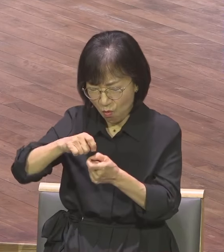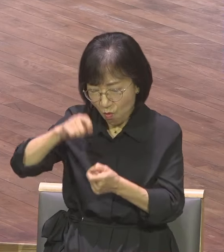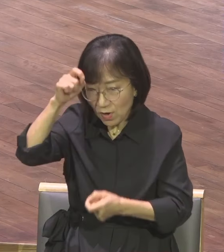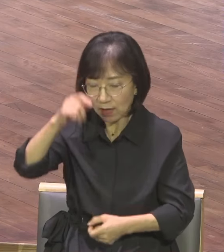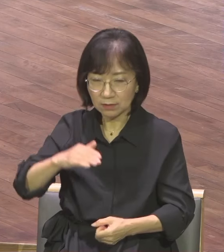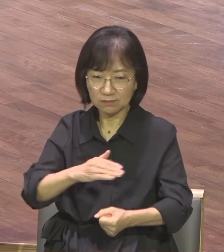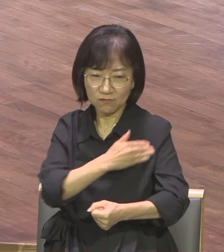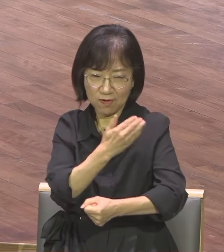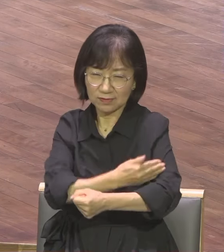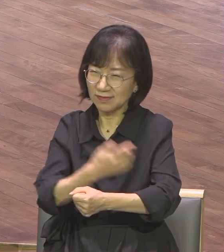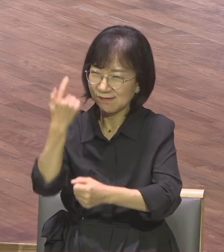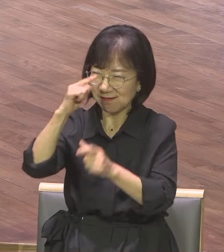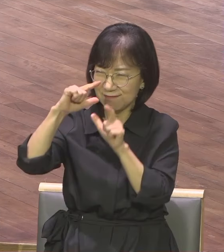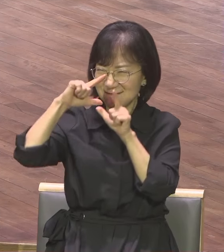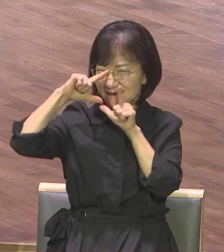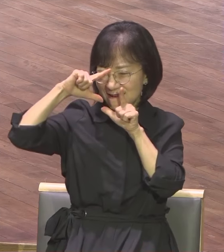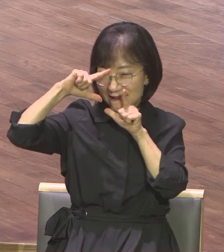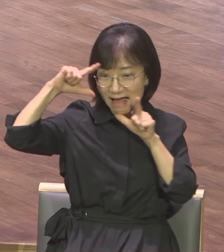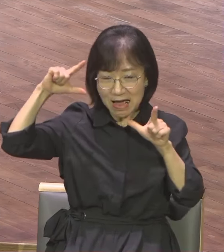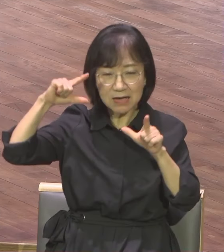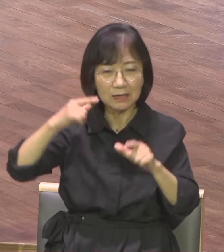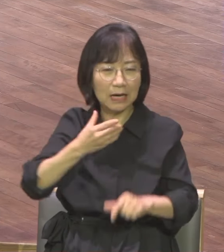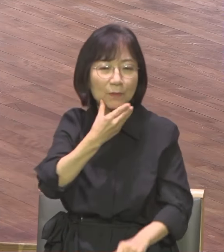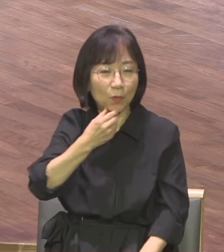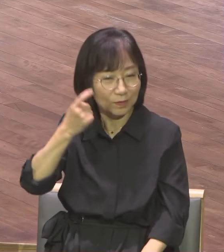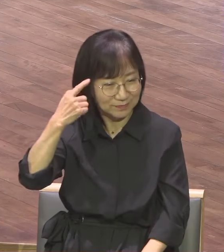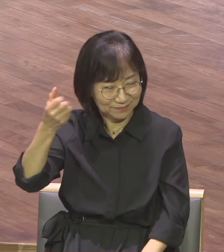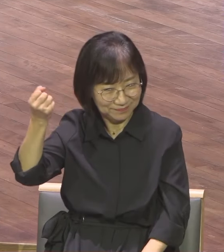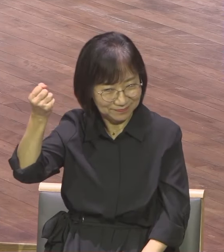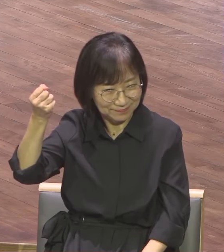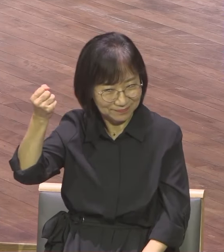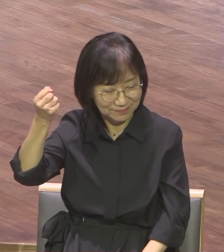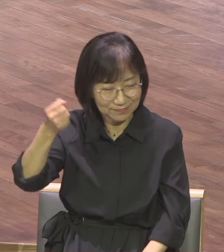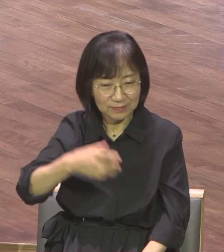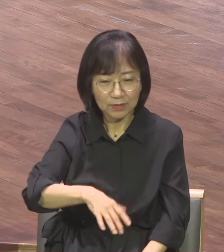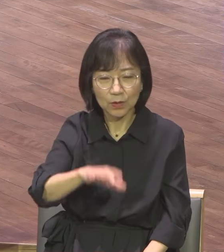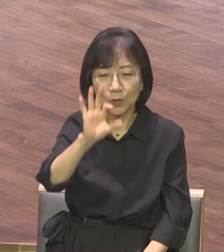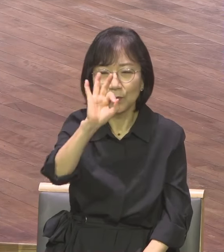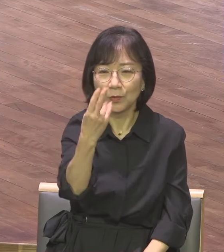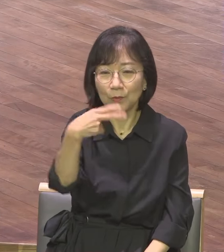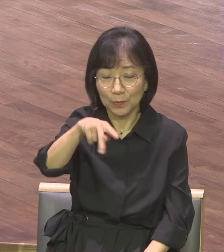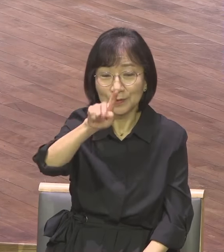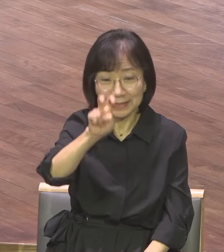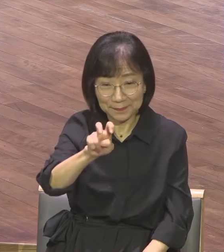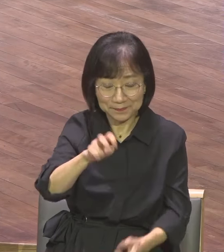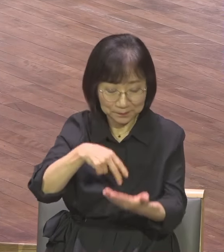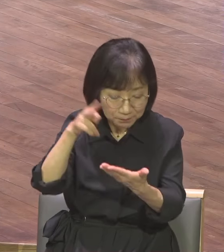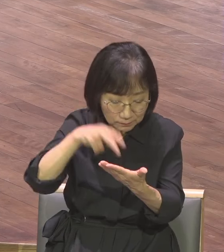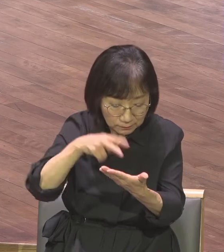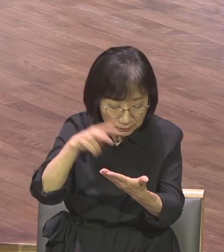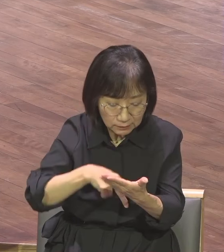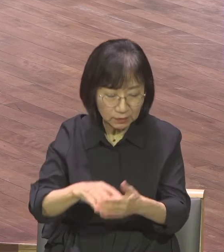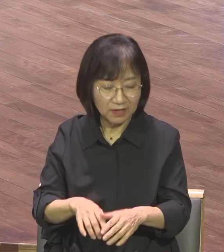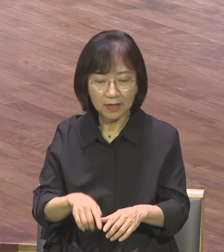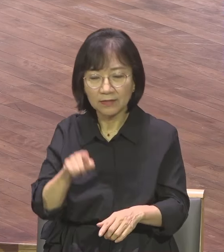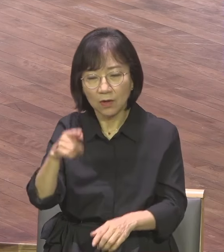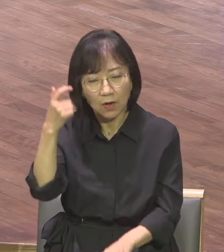그것을 복으로 여깁니다 또 요한 3수에 이런 말씀이 있어요 내 영혼이 잘된 같이 내가 범사에